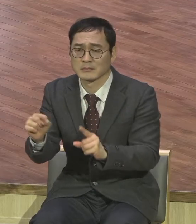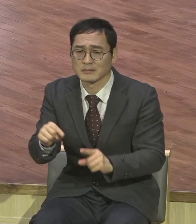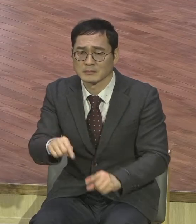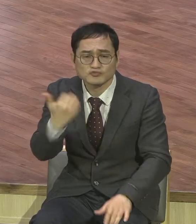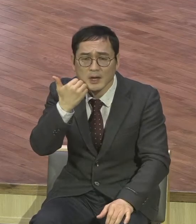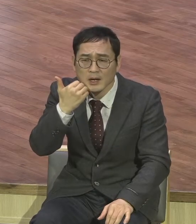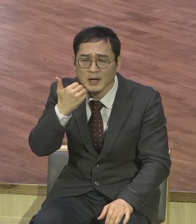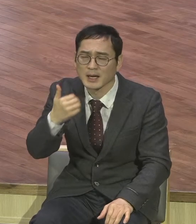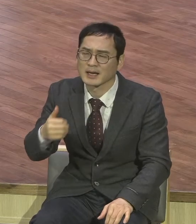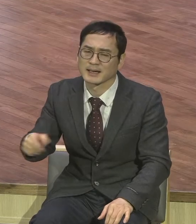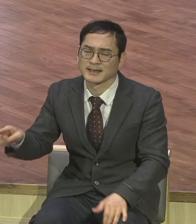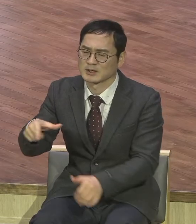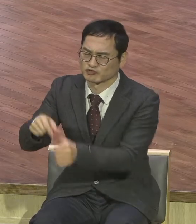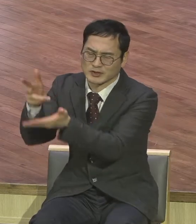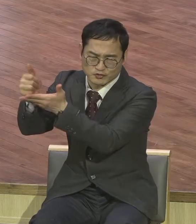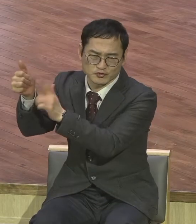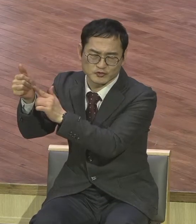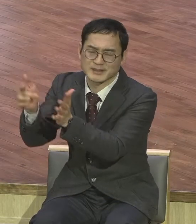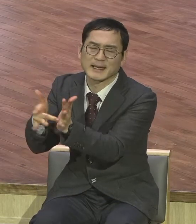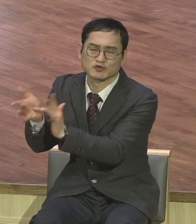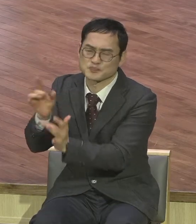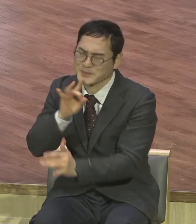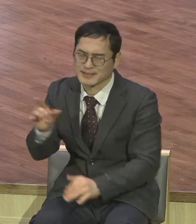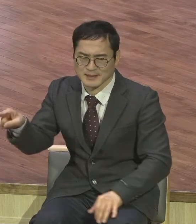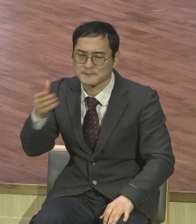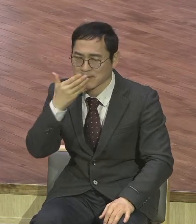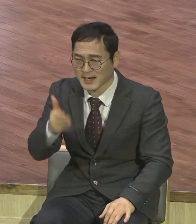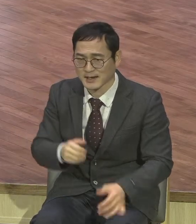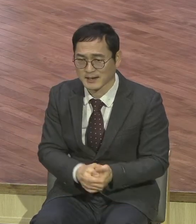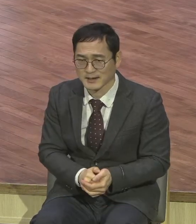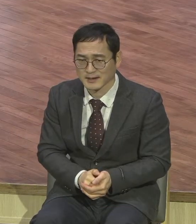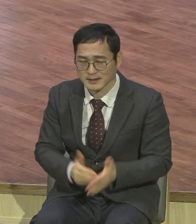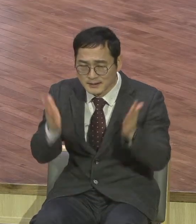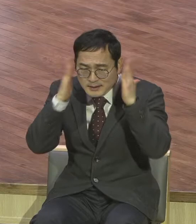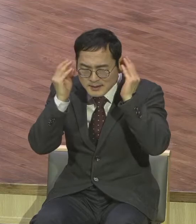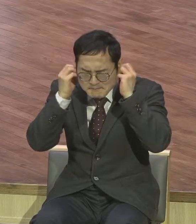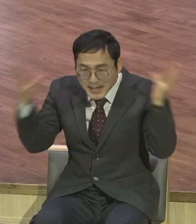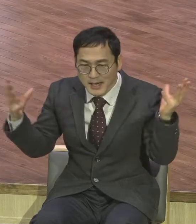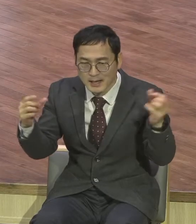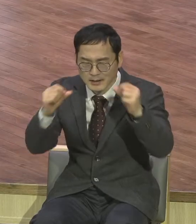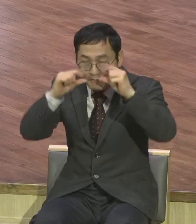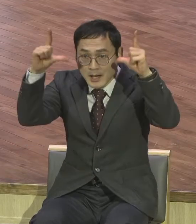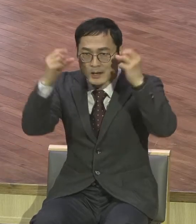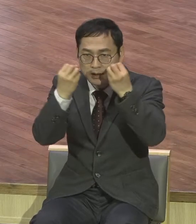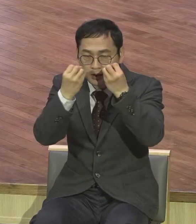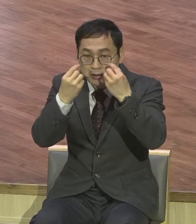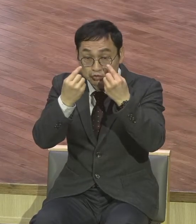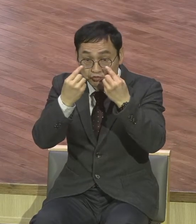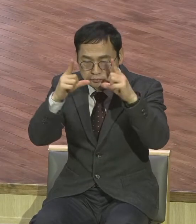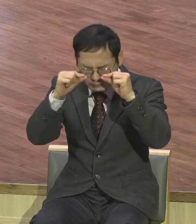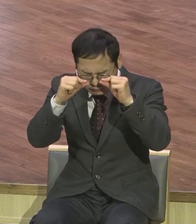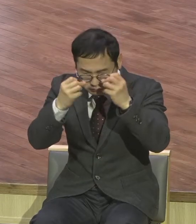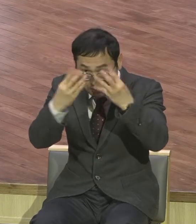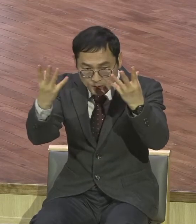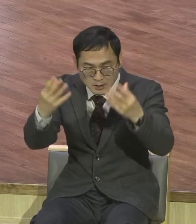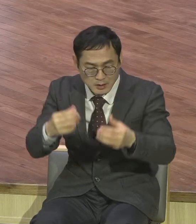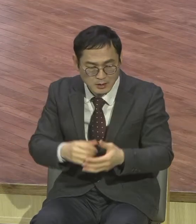어떻게 눈물 소경을 고치고 귀먹은 벙어리를 양손에 귀를 손에 넣어서 다